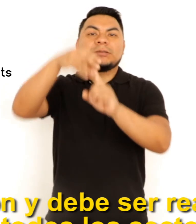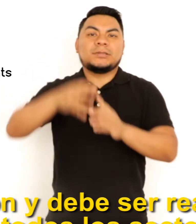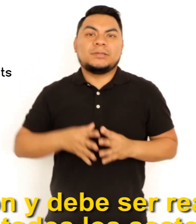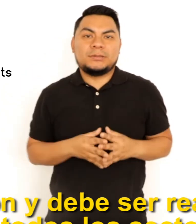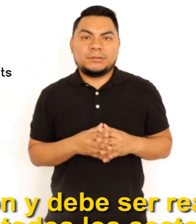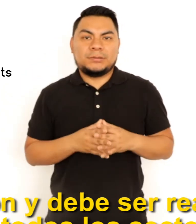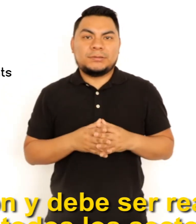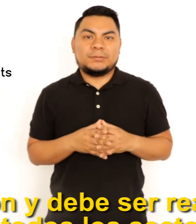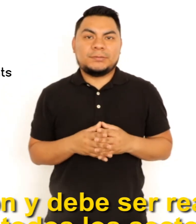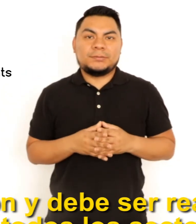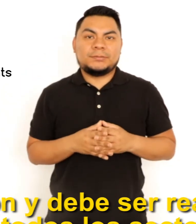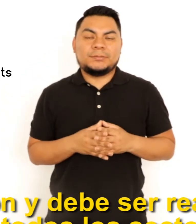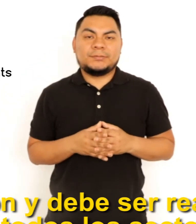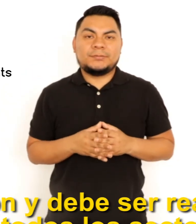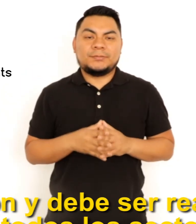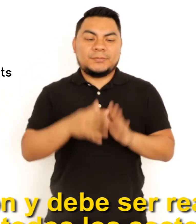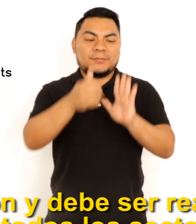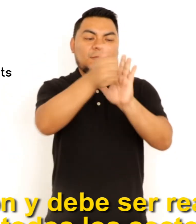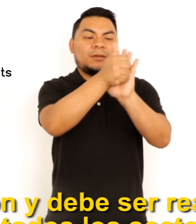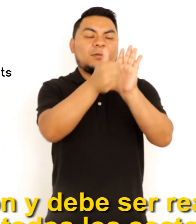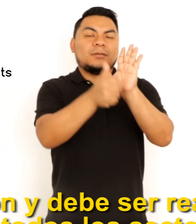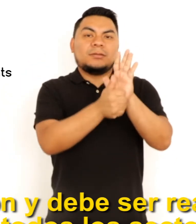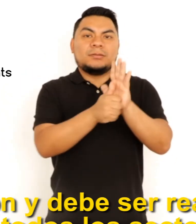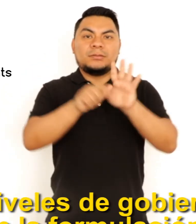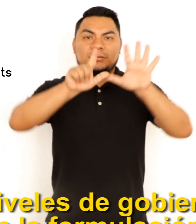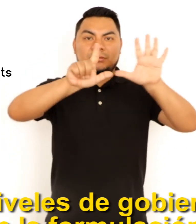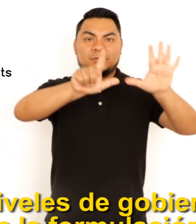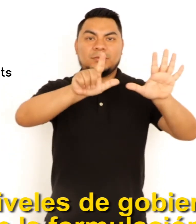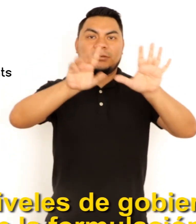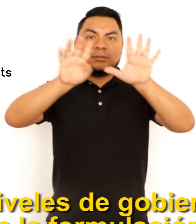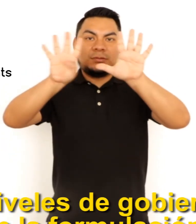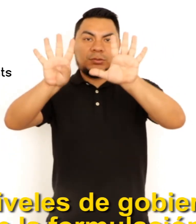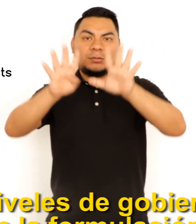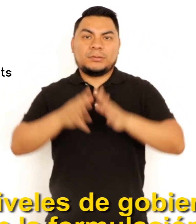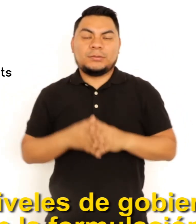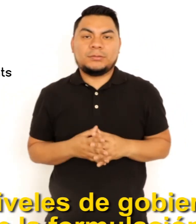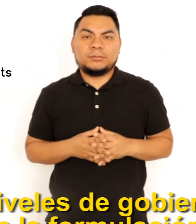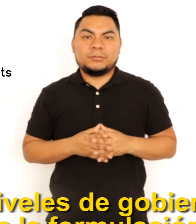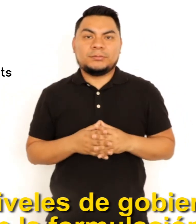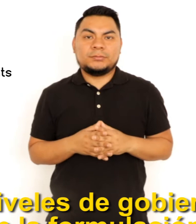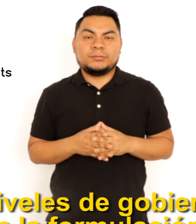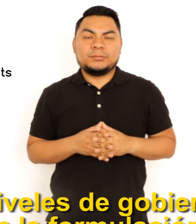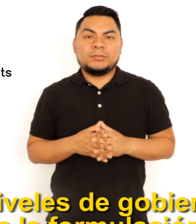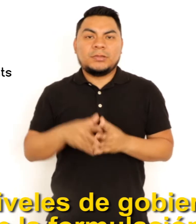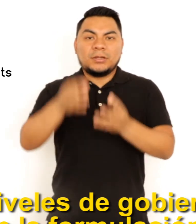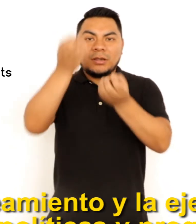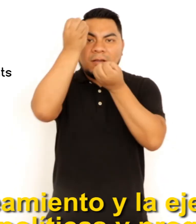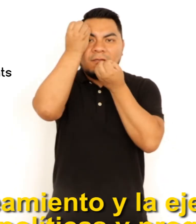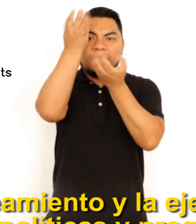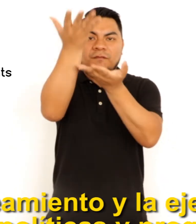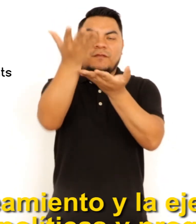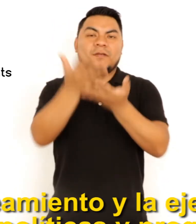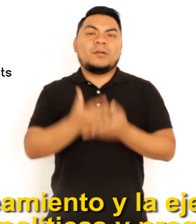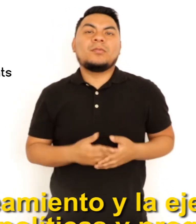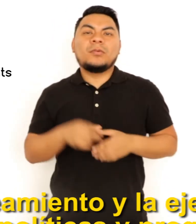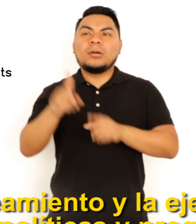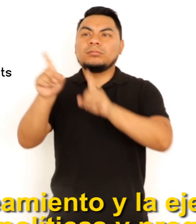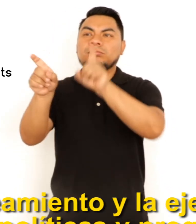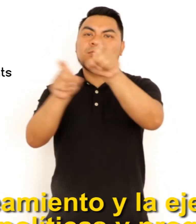Difusión y debe ser realizada por todos los sectores y niveles de gobierno en la formulación, el planeamiento y la ejecución de